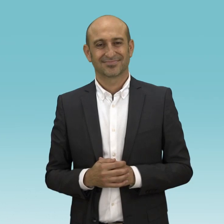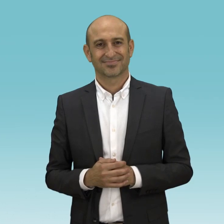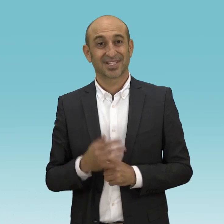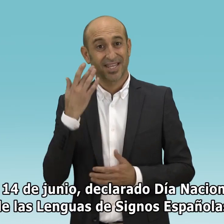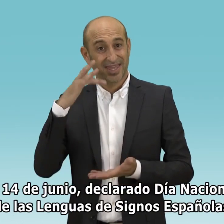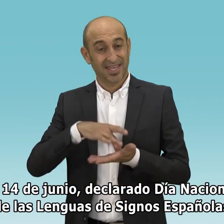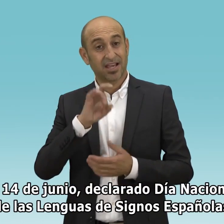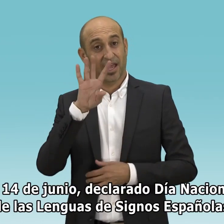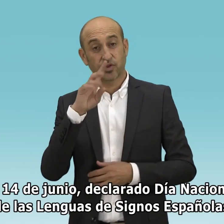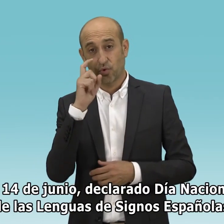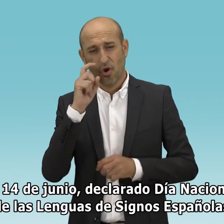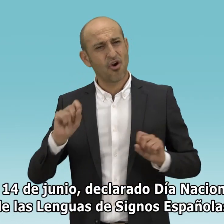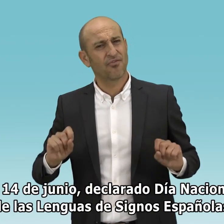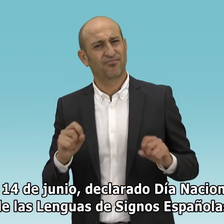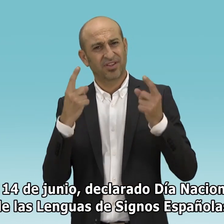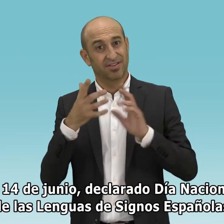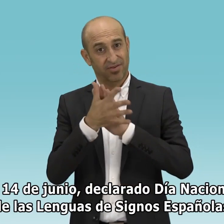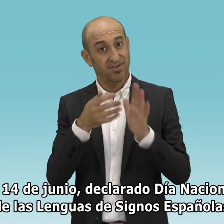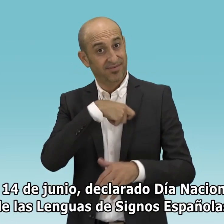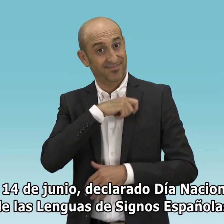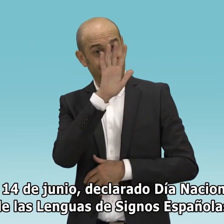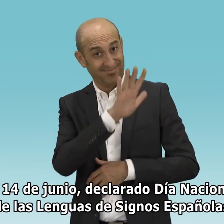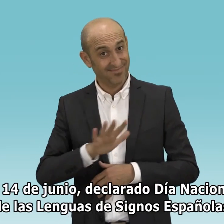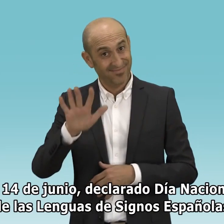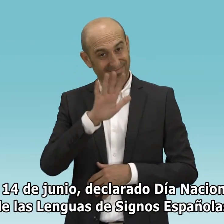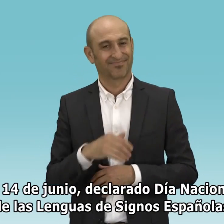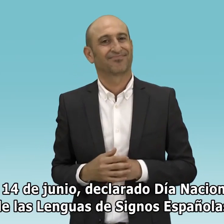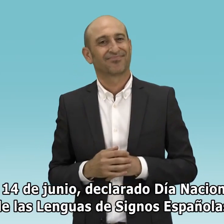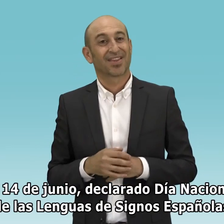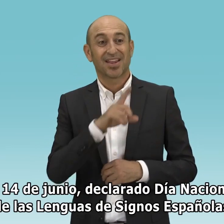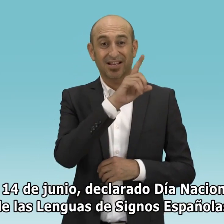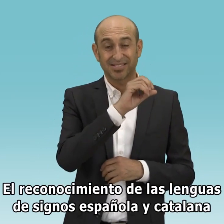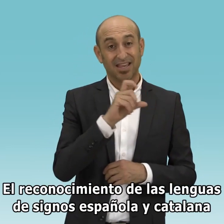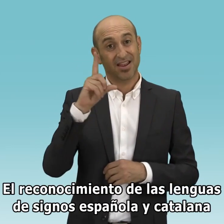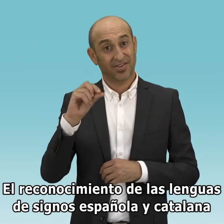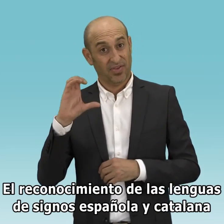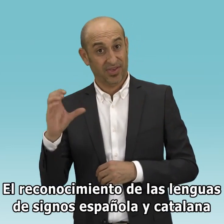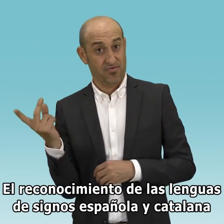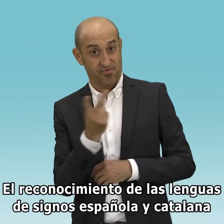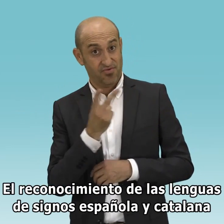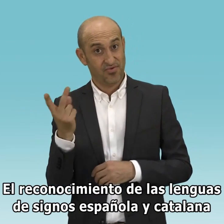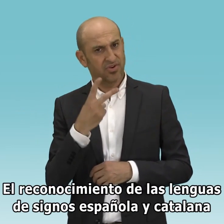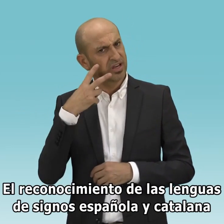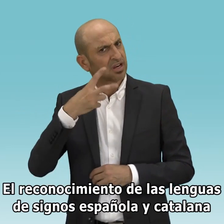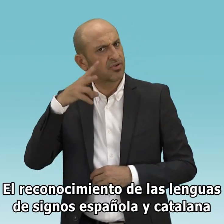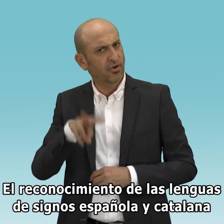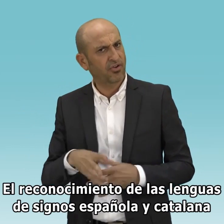El 14 de junio, declarado Día Nacional de las Lenguas de Signos Españolas. El reconocimiento de las lenguas de signos